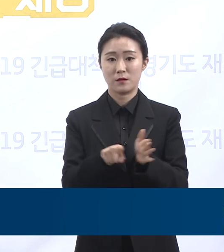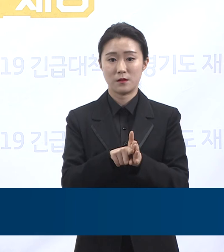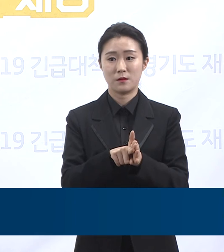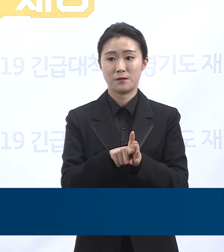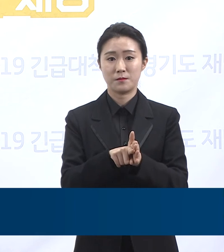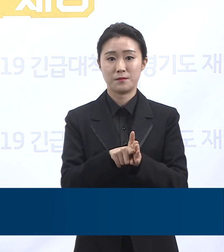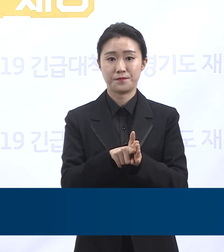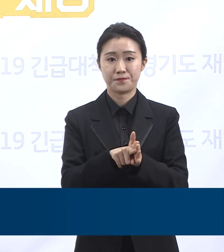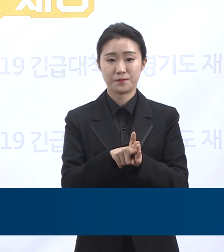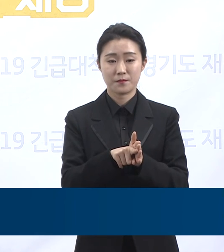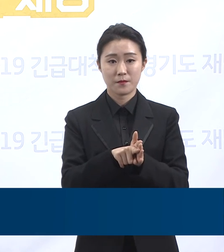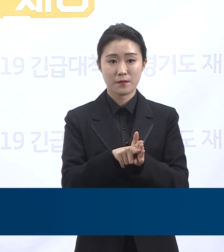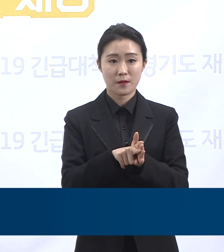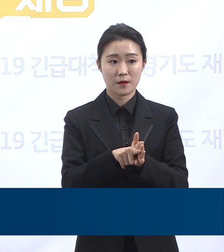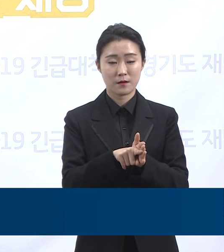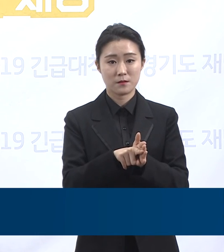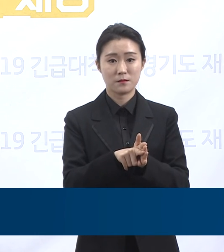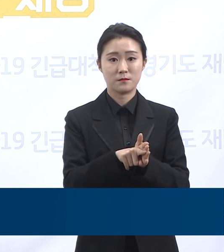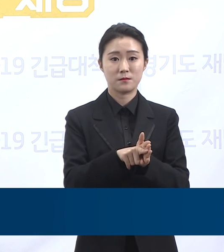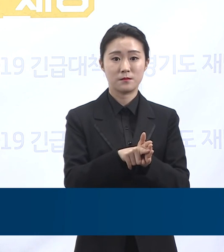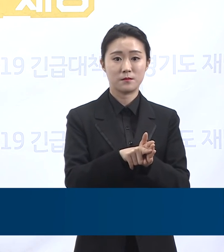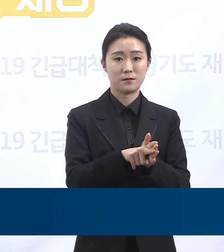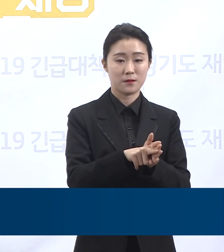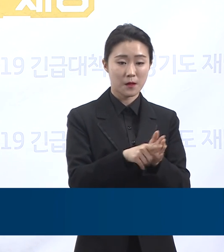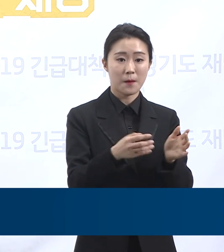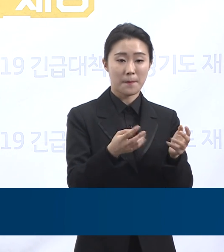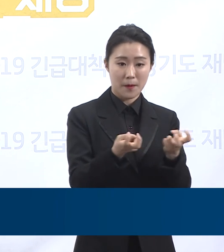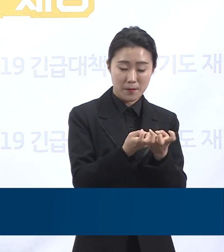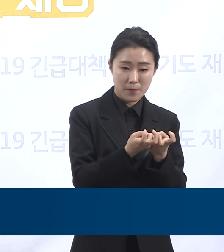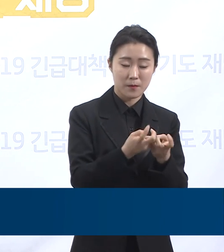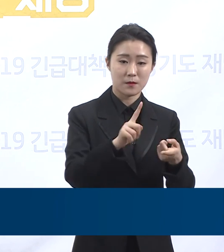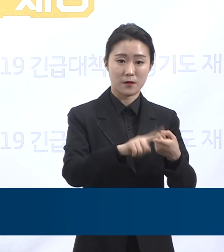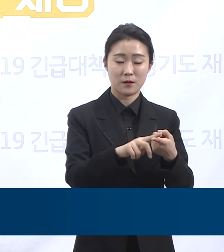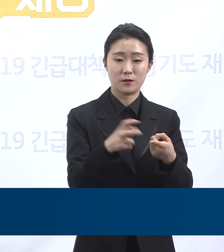중증환자 진료 지원을 위한 민관협력 체계 강화를 요청하였습니다.